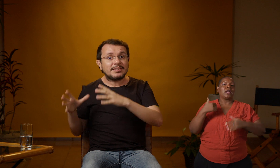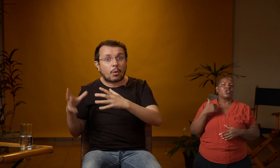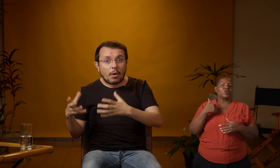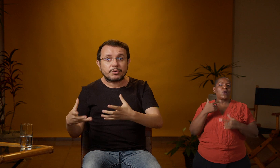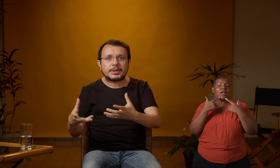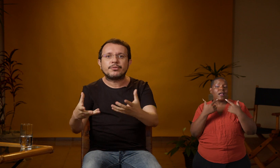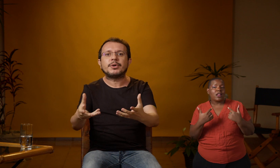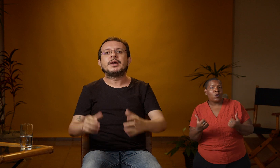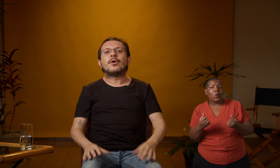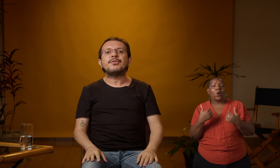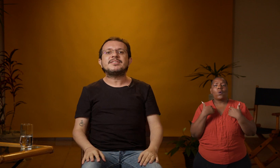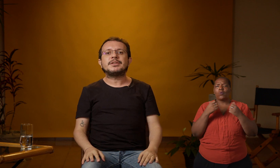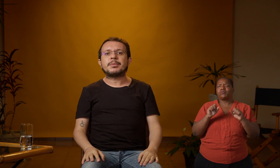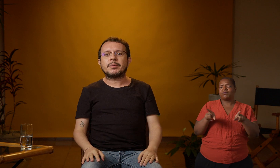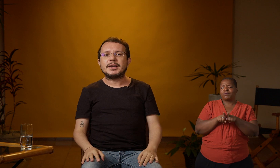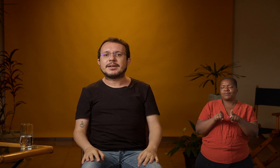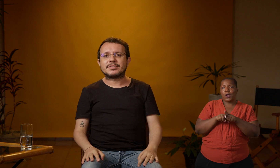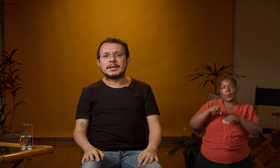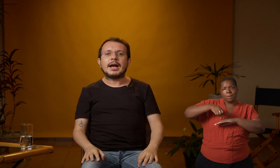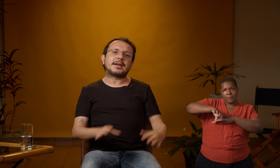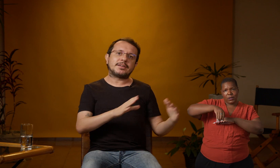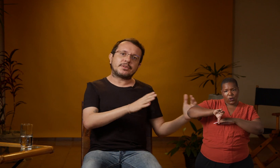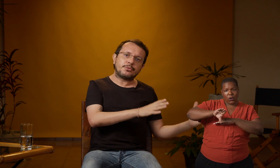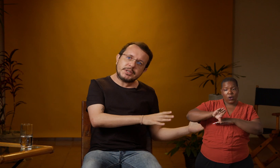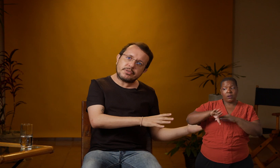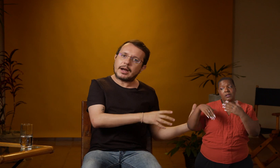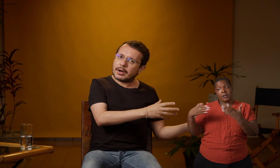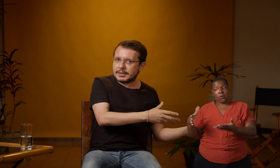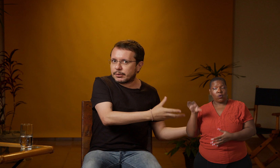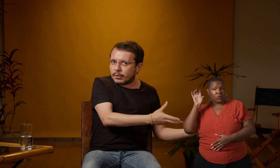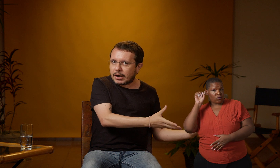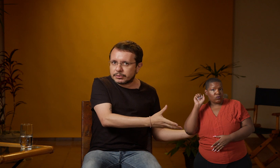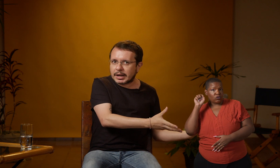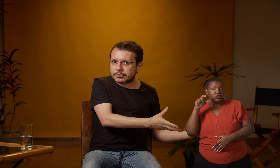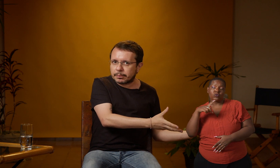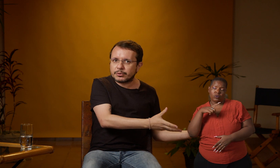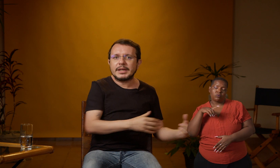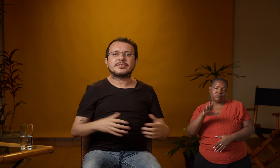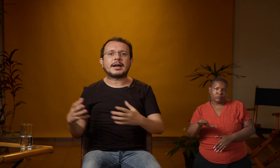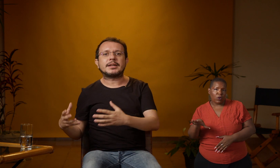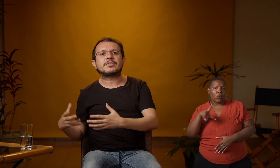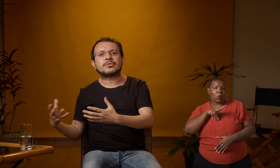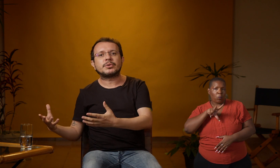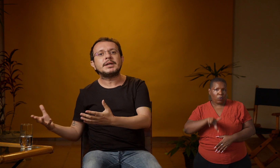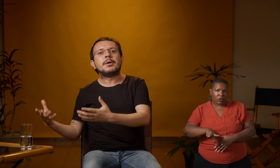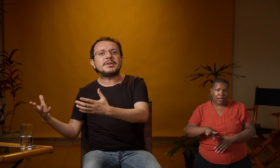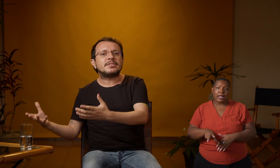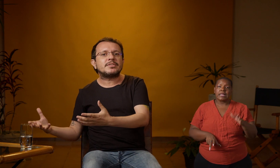nesse código que for oferecido para uma criança. A criança ouvinte, a língua oral, no caso, o português. A criança surda precisa